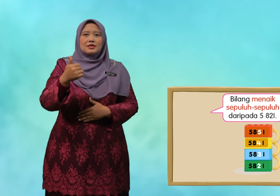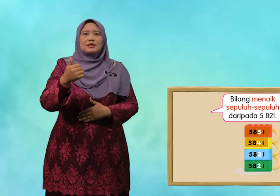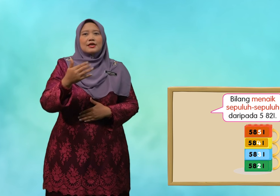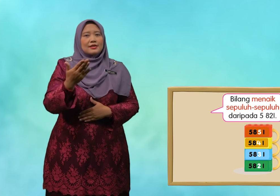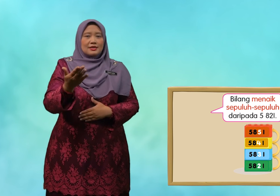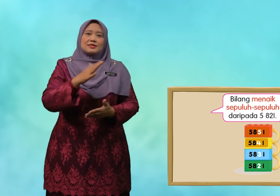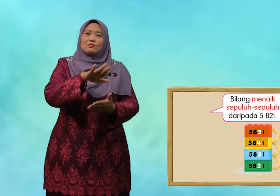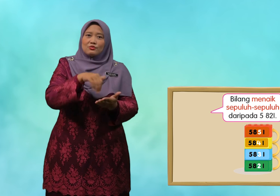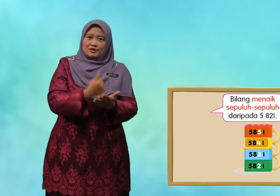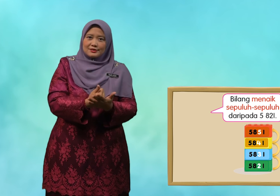anda semua